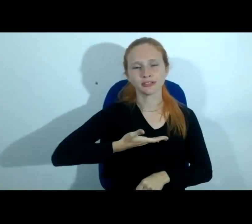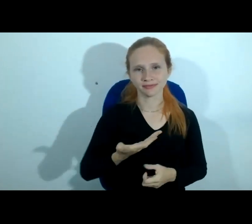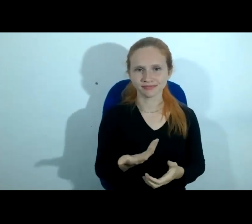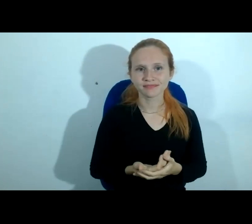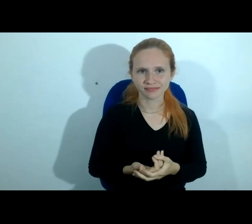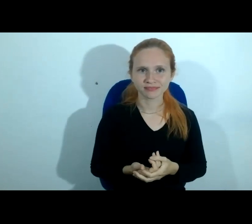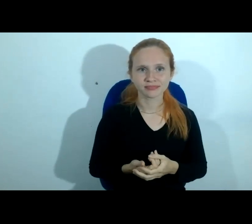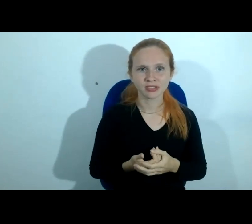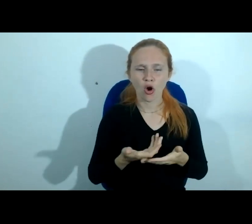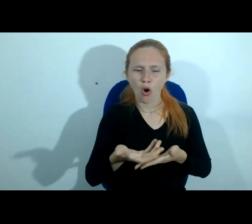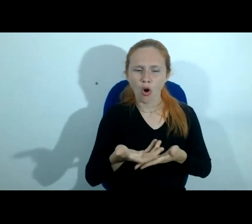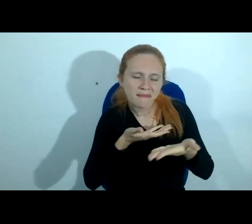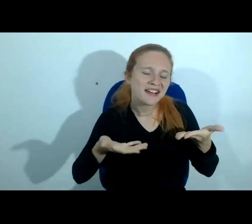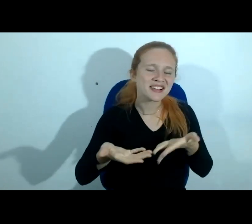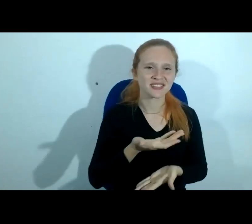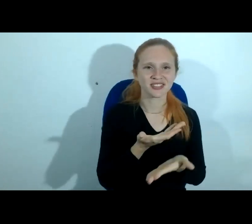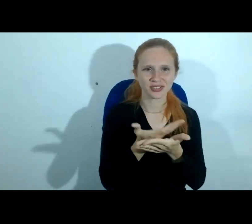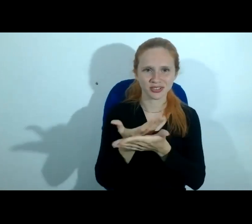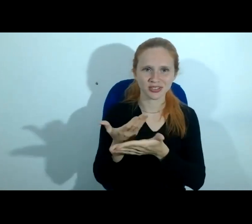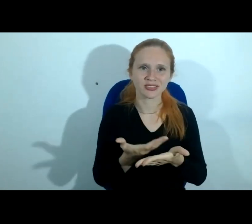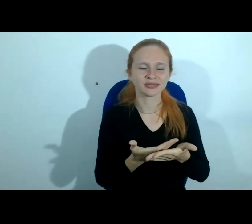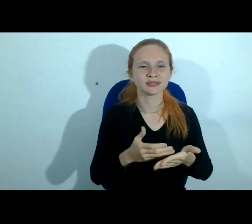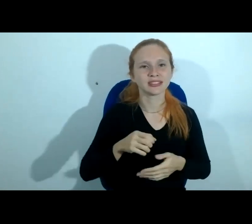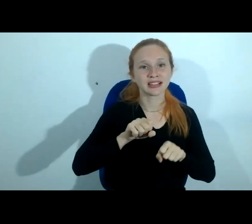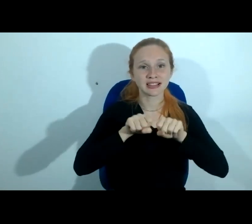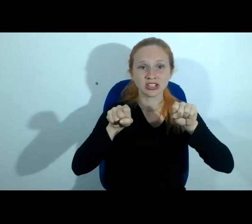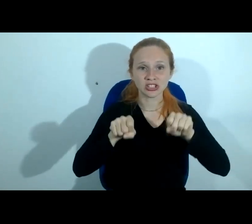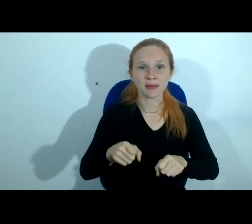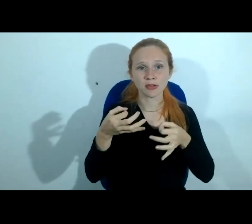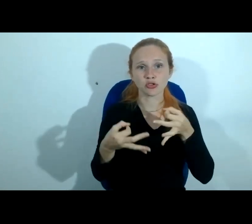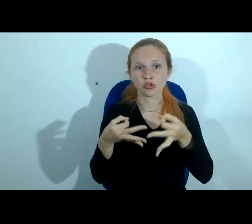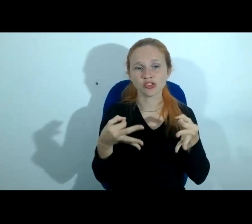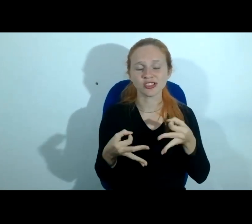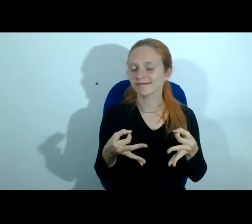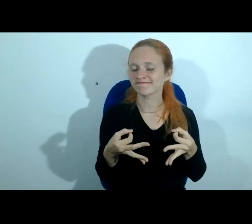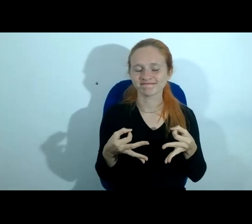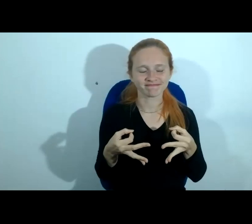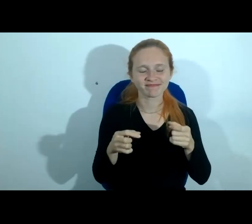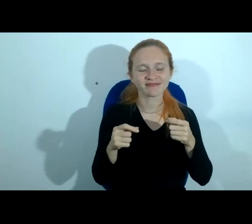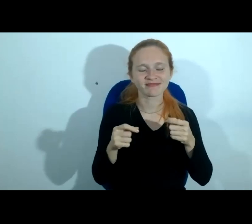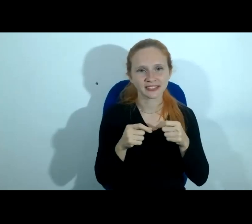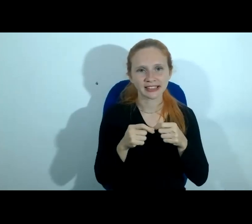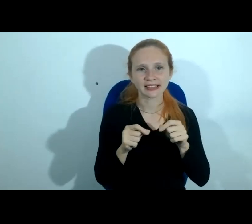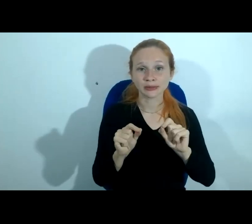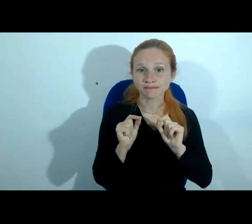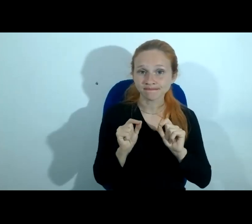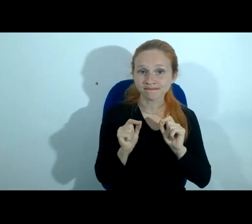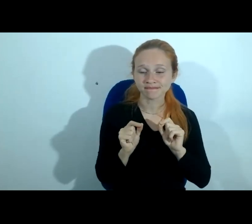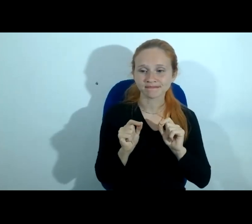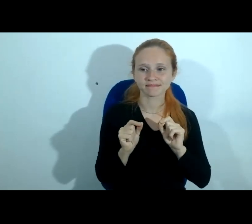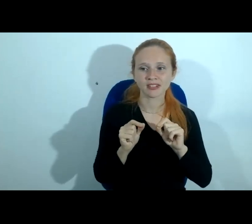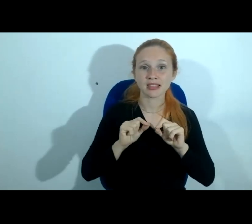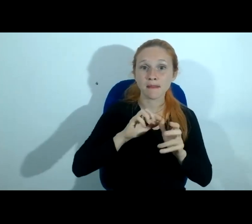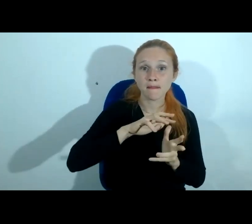estudiosos e players do sistema de justiça, simplesmente faz com que o mundo